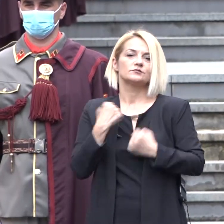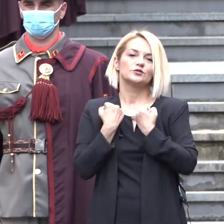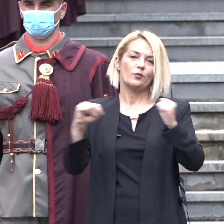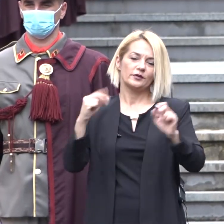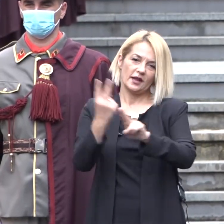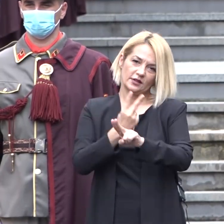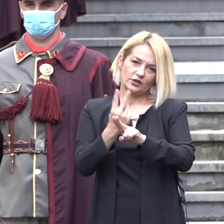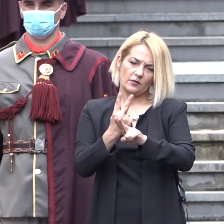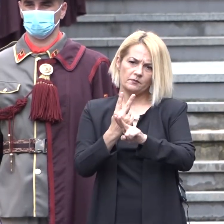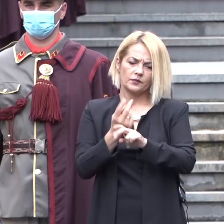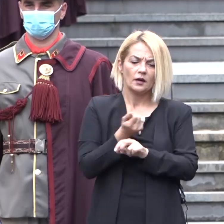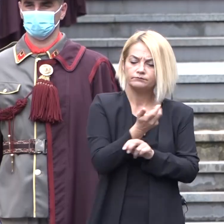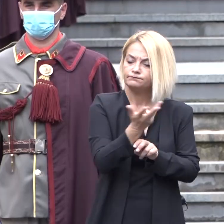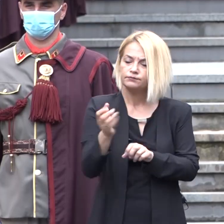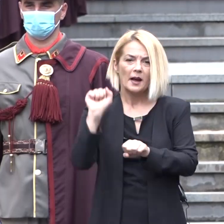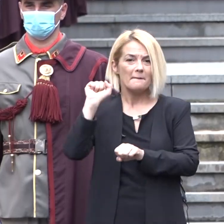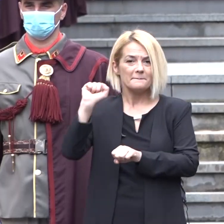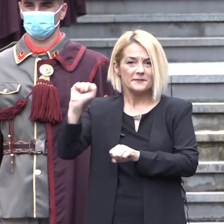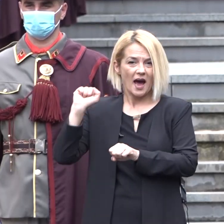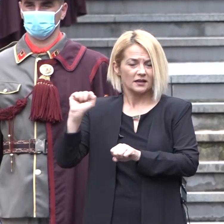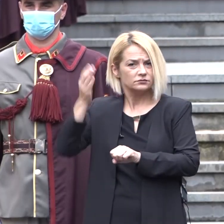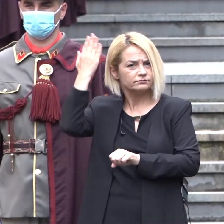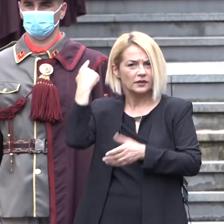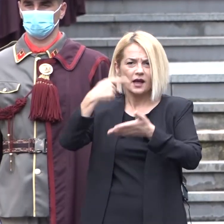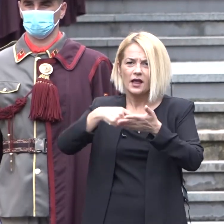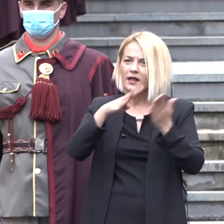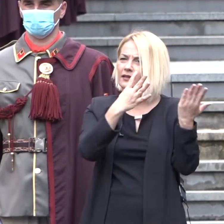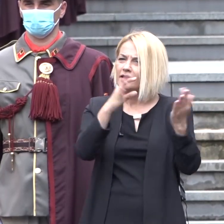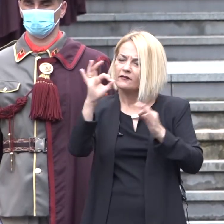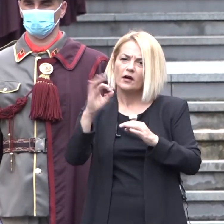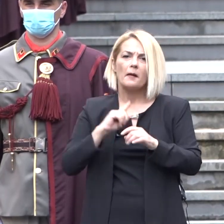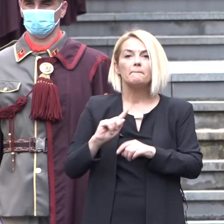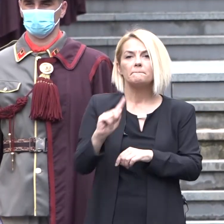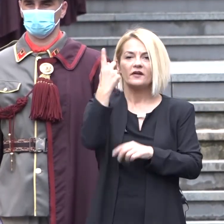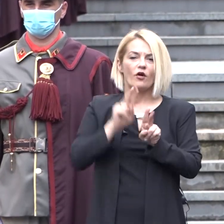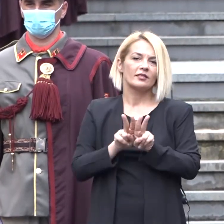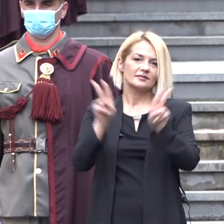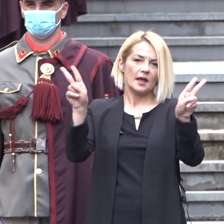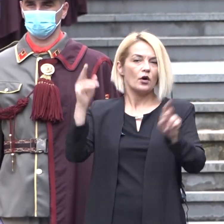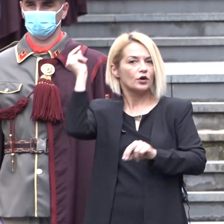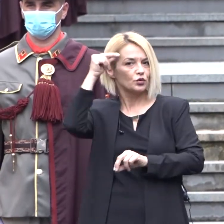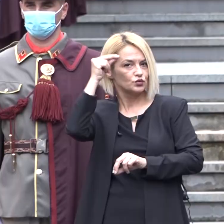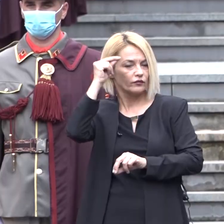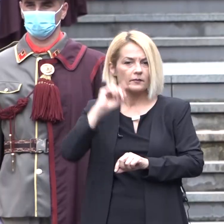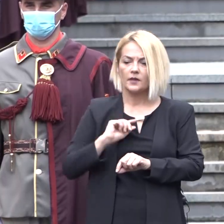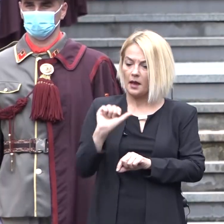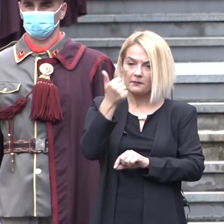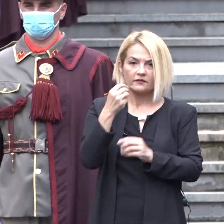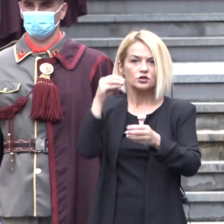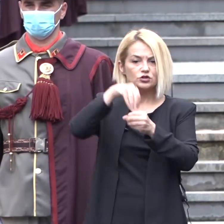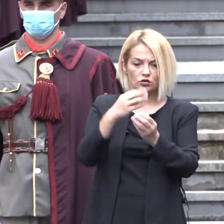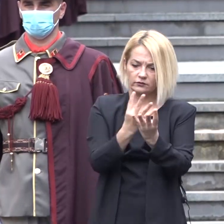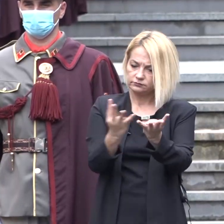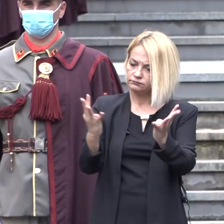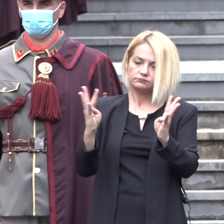Повеќе партијските парламентарни избори во 90-та беа нашето прво демократско искуство. Во тој прв парламентарен состав,